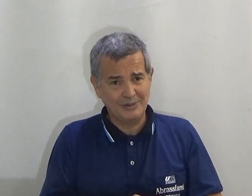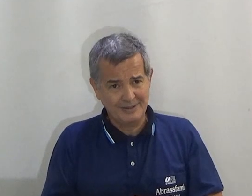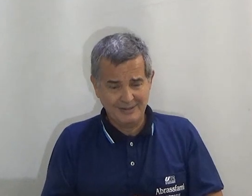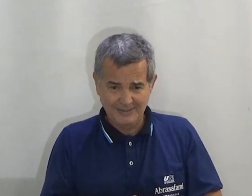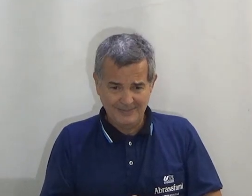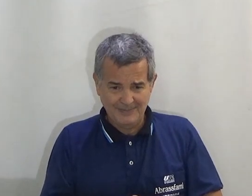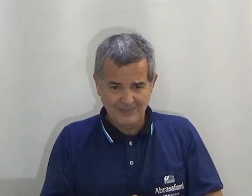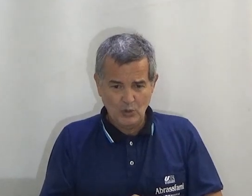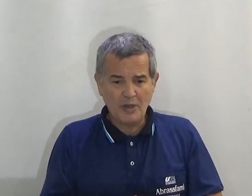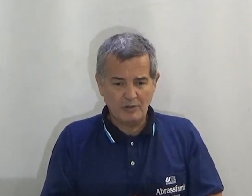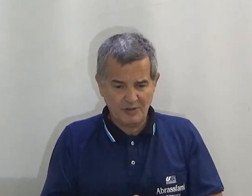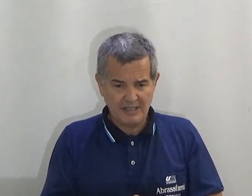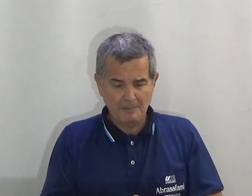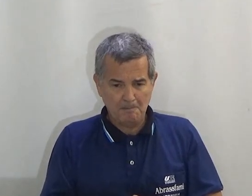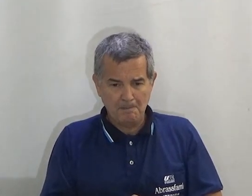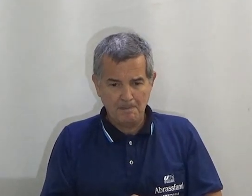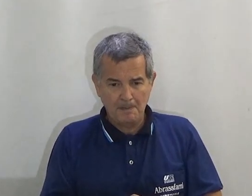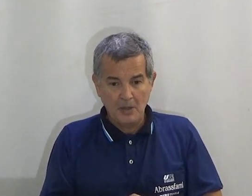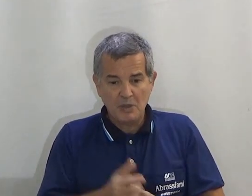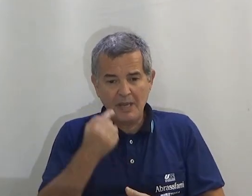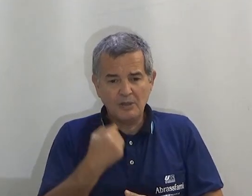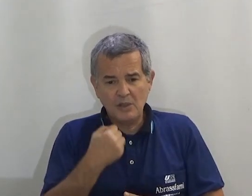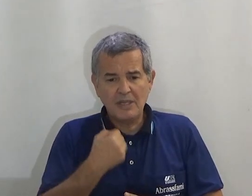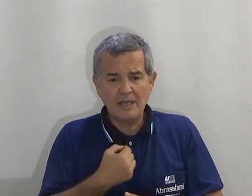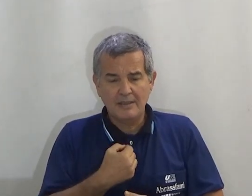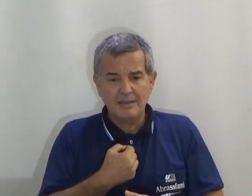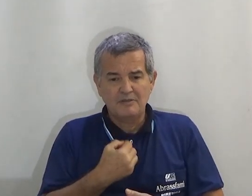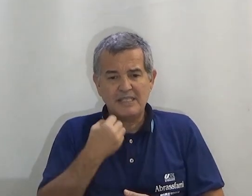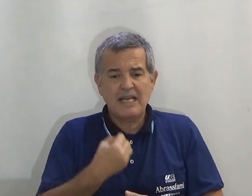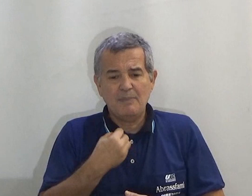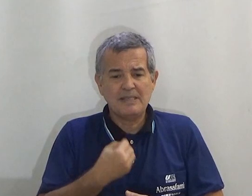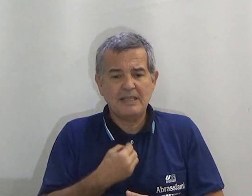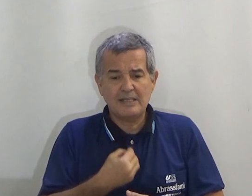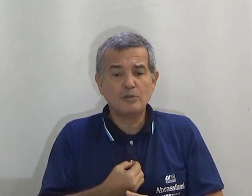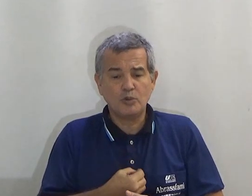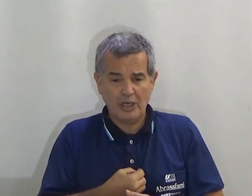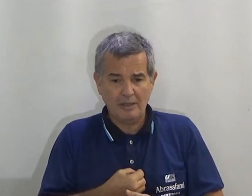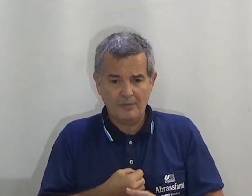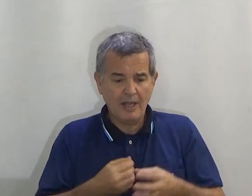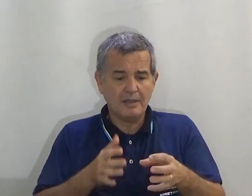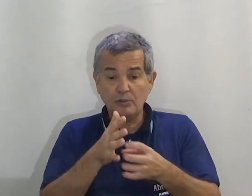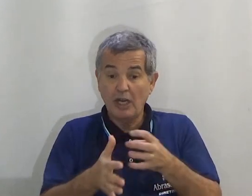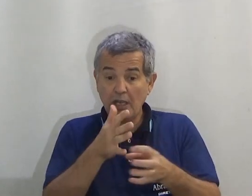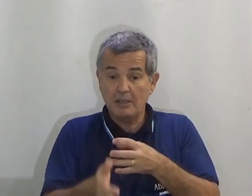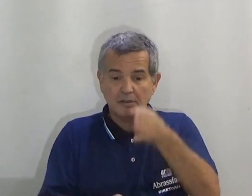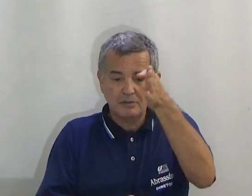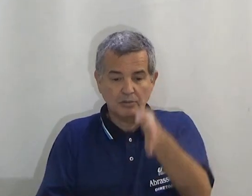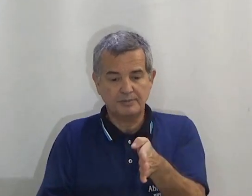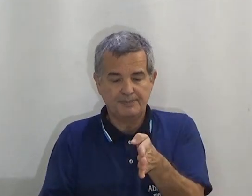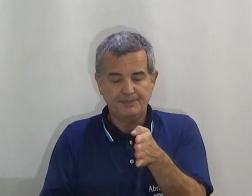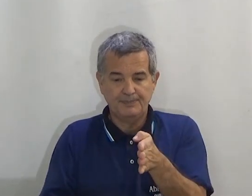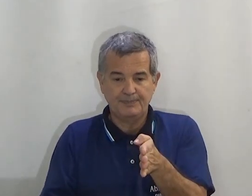botado. Como é que eu vou fazer? Primeiro eu tenho que fazer a representação do trem. Então trem.